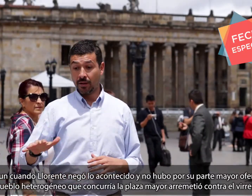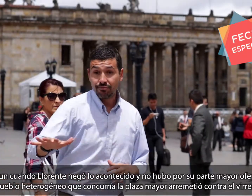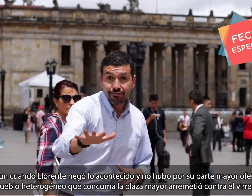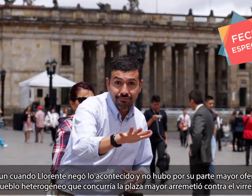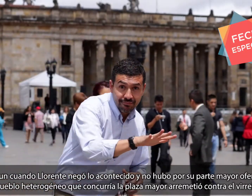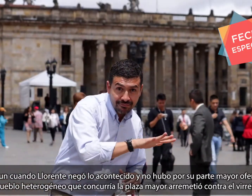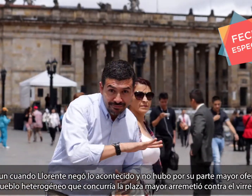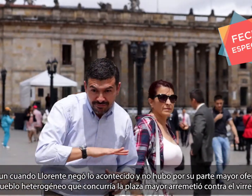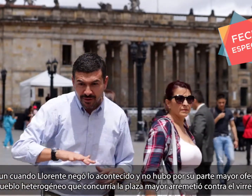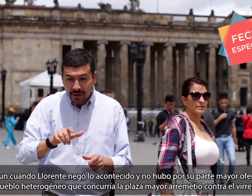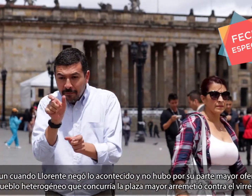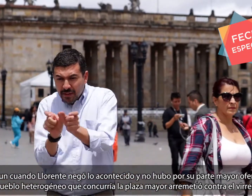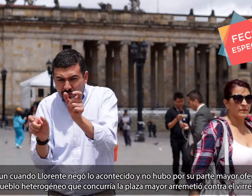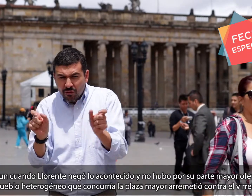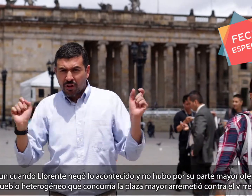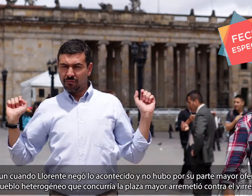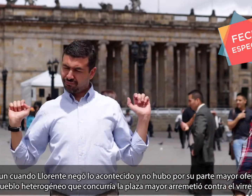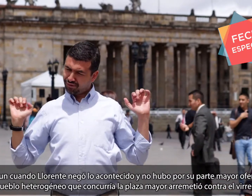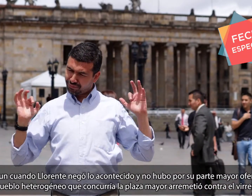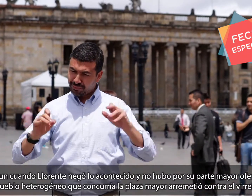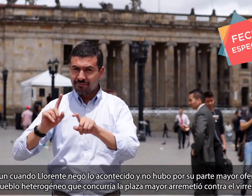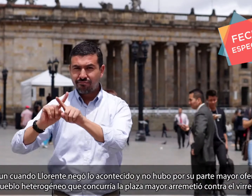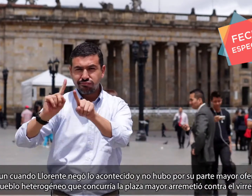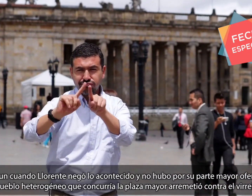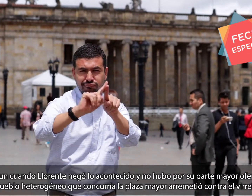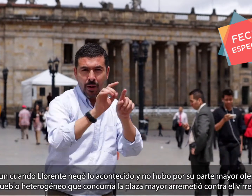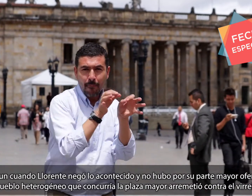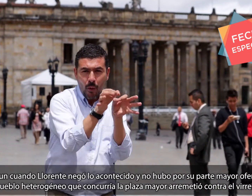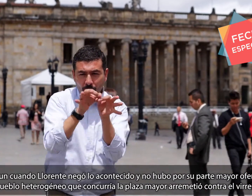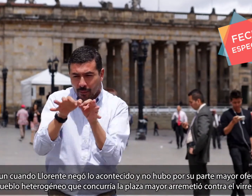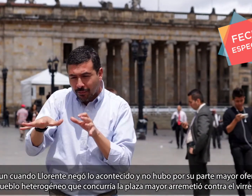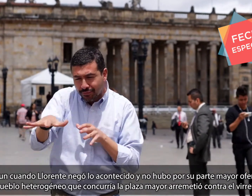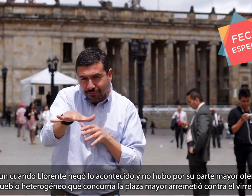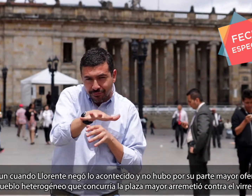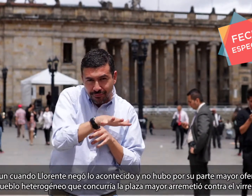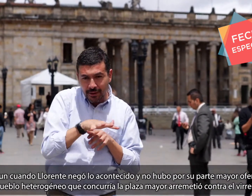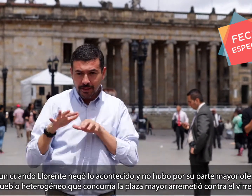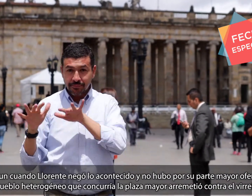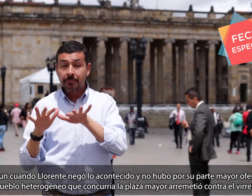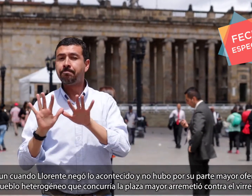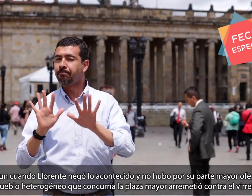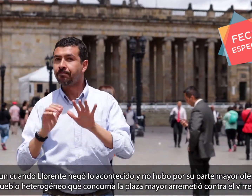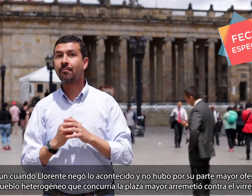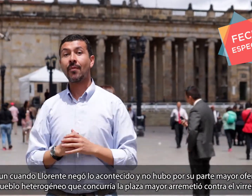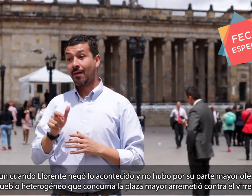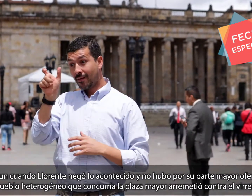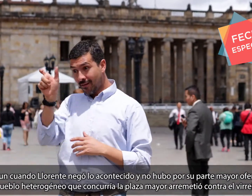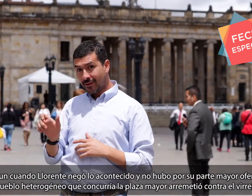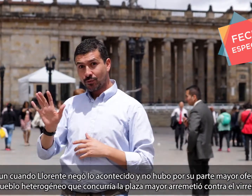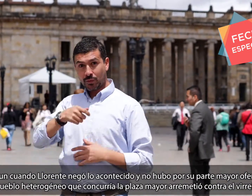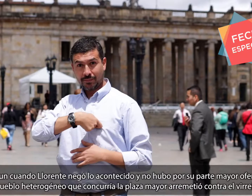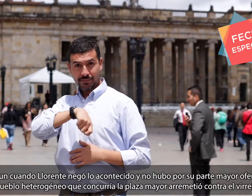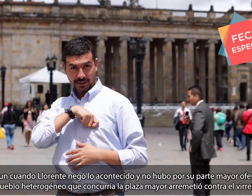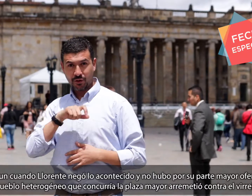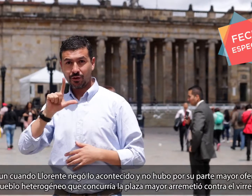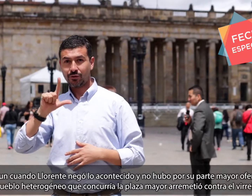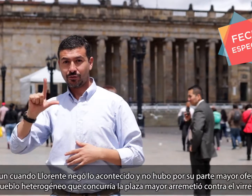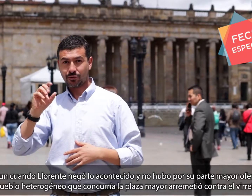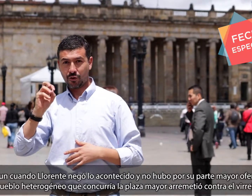Aún cuando Llorente negó lo acontecido y no hubo por su parte mayor ofensa, el pueblo heterogéneo que concurría a la Plaza